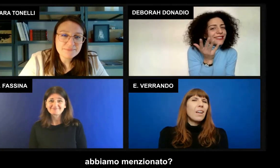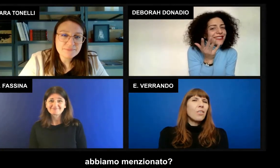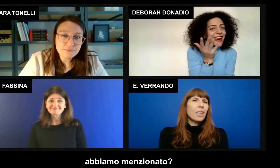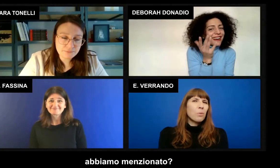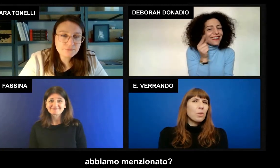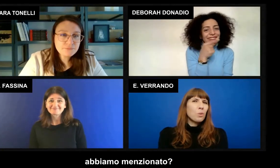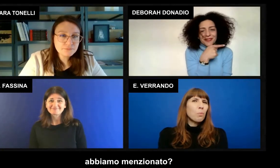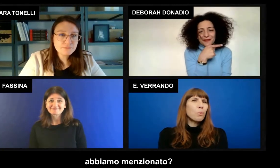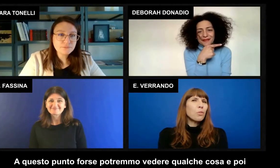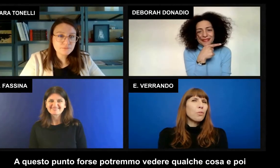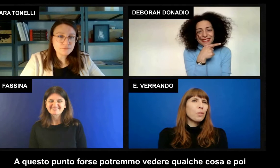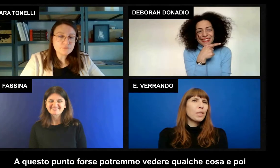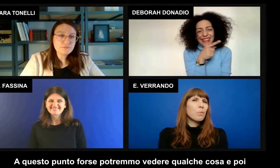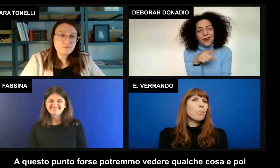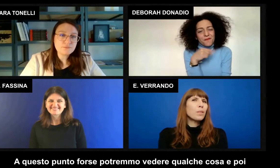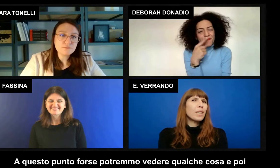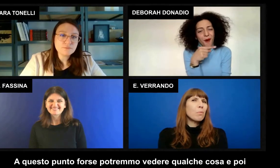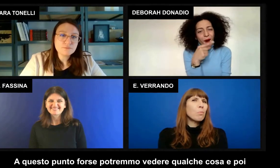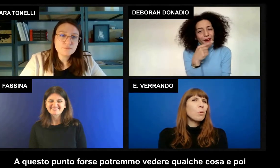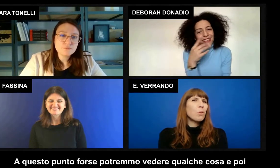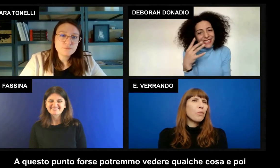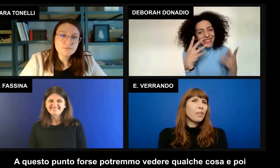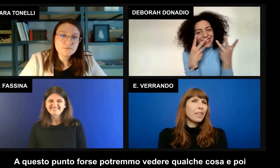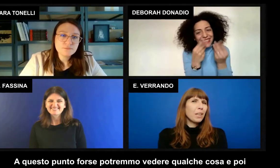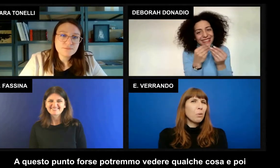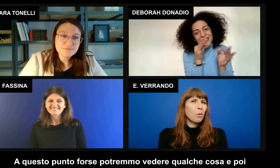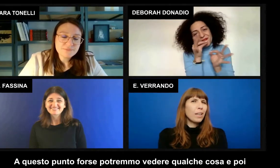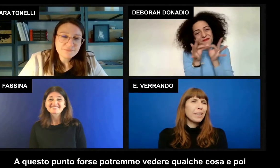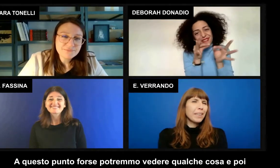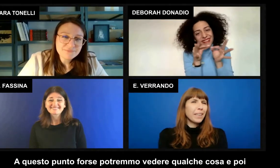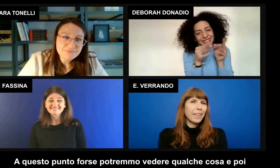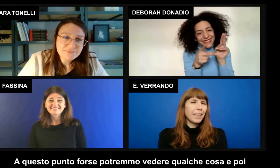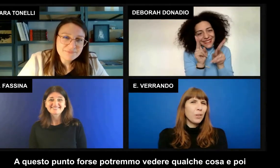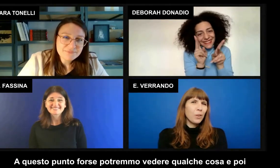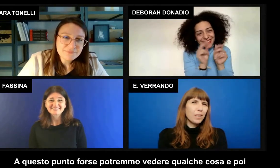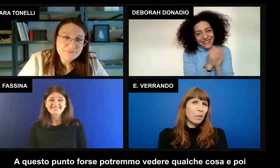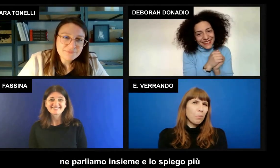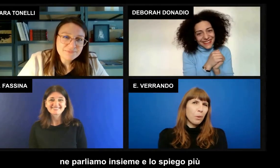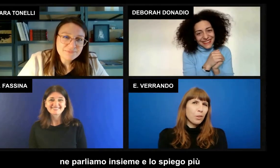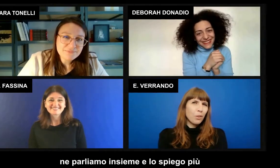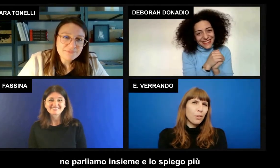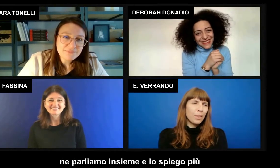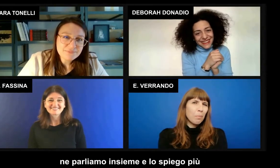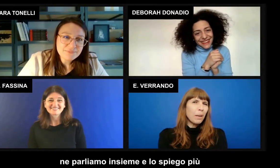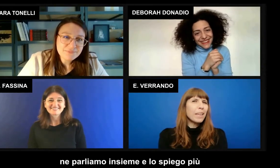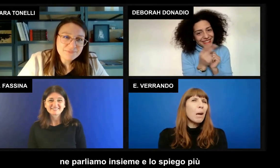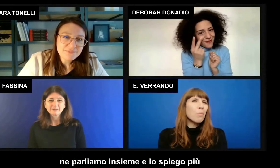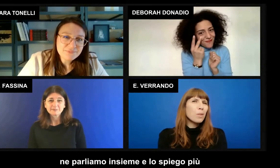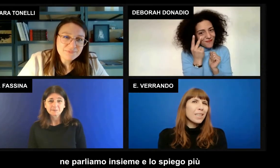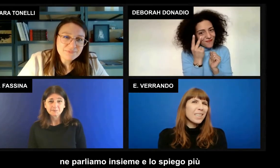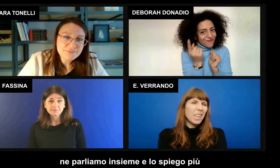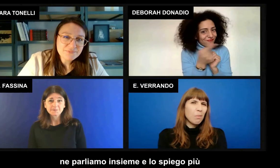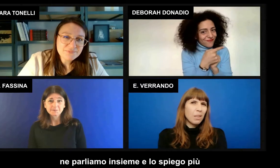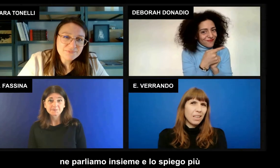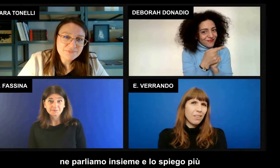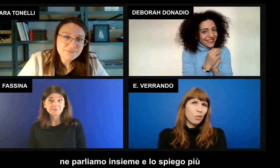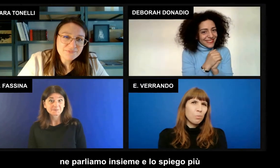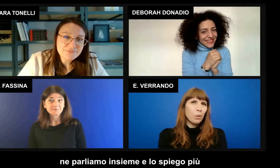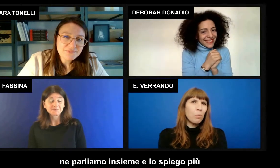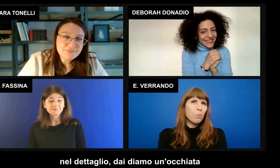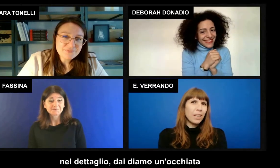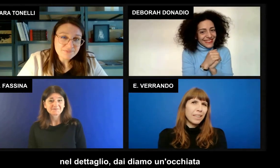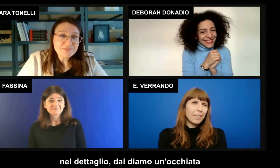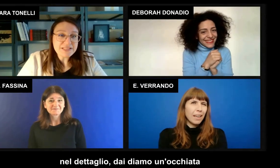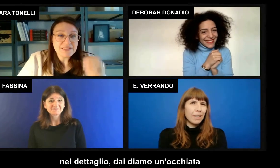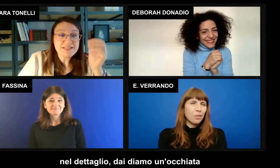Allora a questo punto forse potremmo vedere qualche cosa e poi no, ne parliamo insieme lo